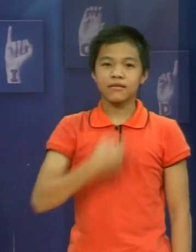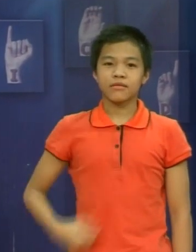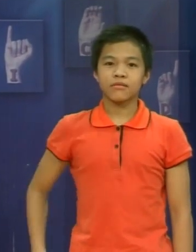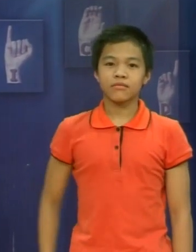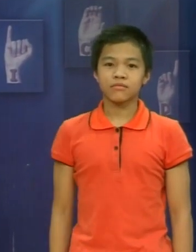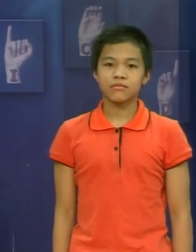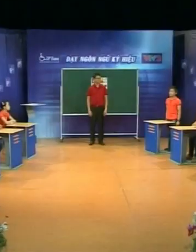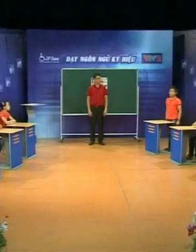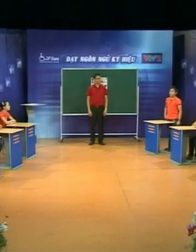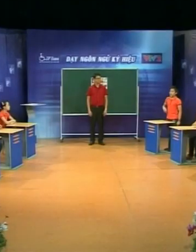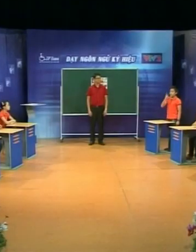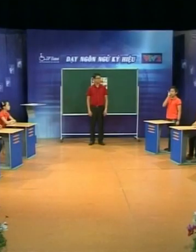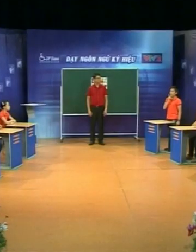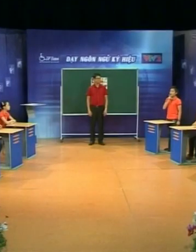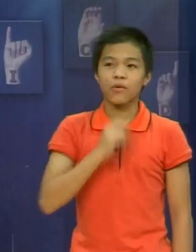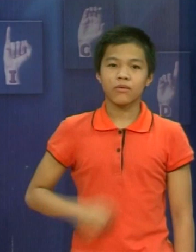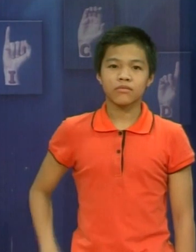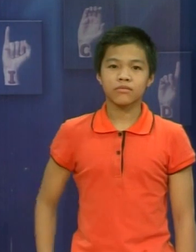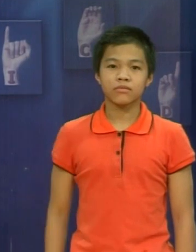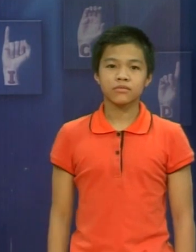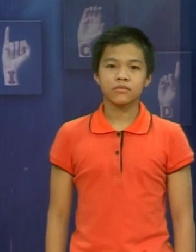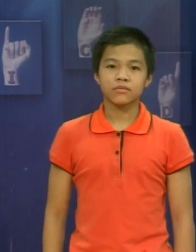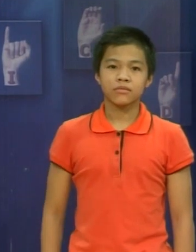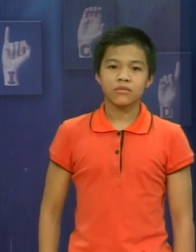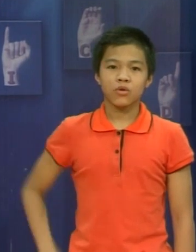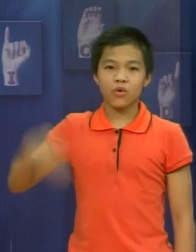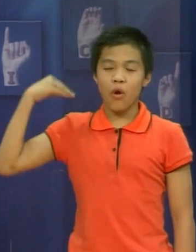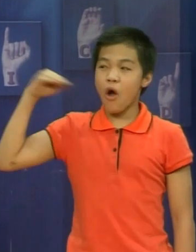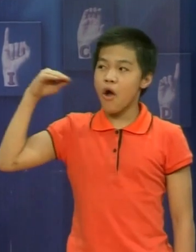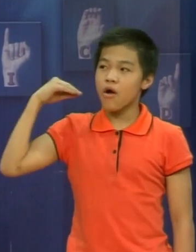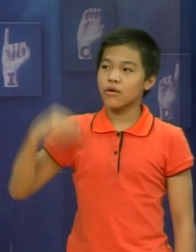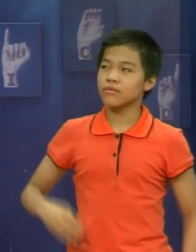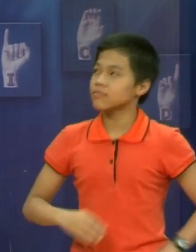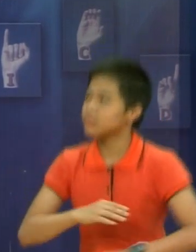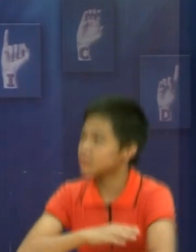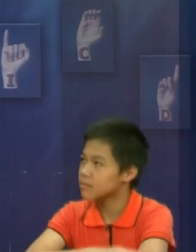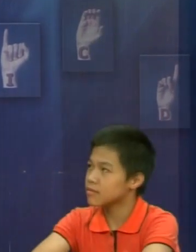Bạn thích ăn bánh này Bạn thích ăn kem nữa này Bạn thích ăn nho nữa đấy